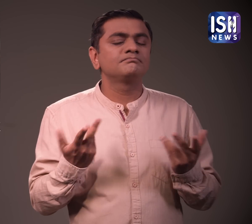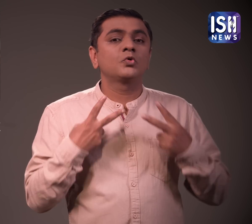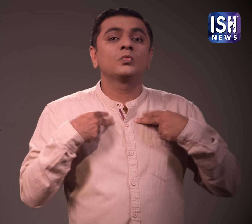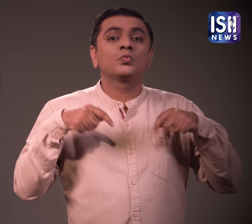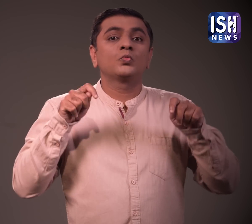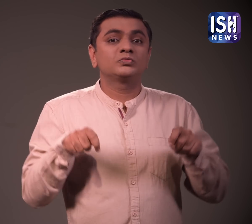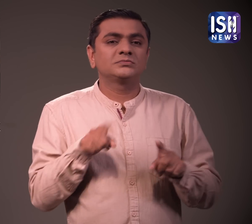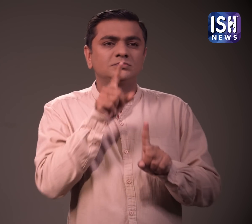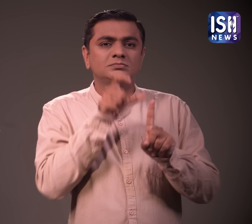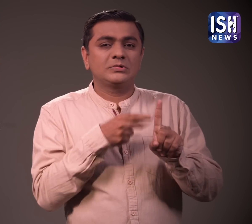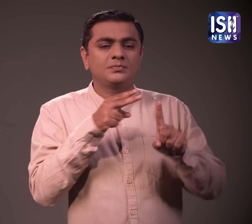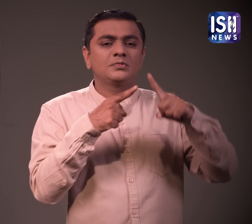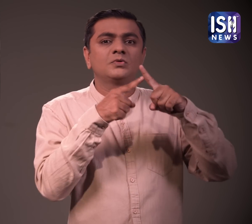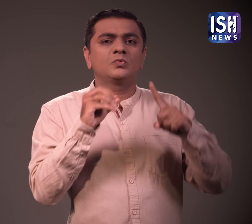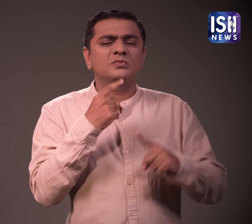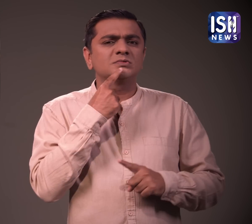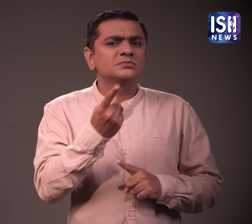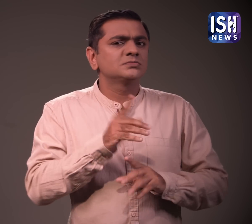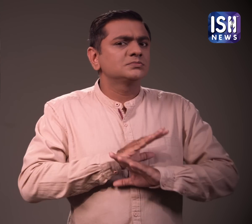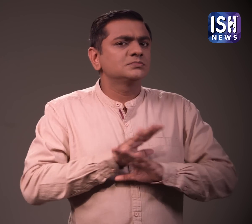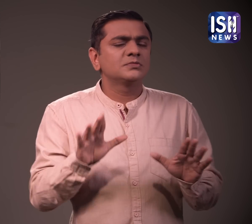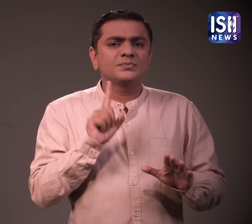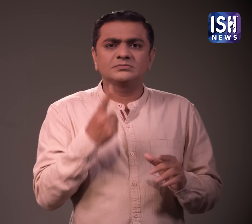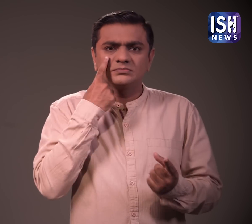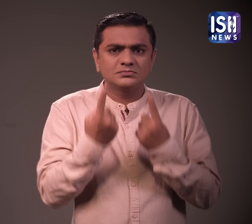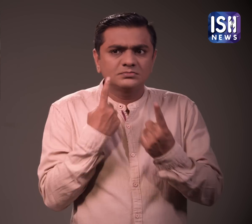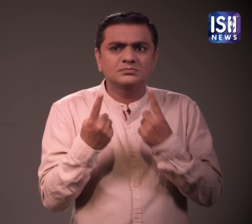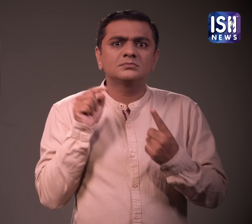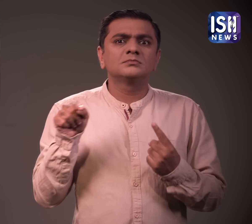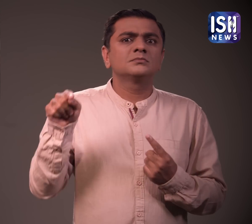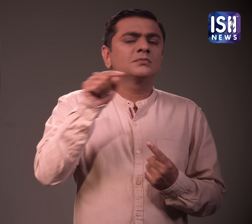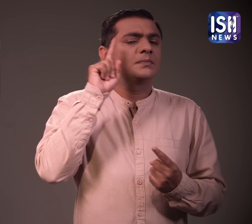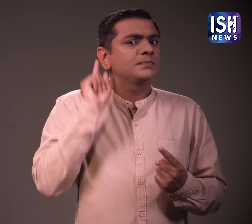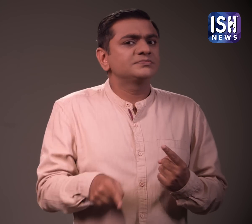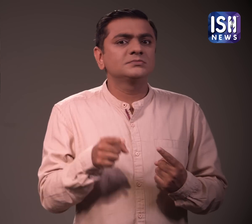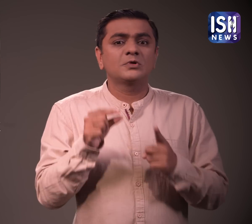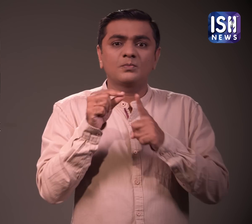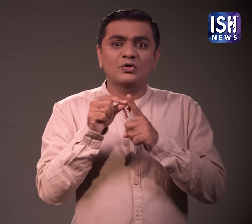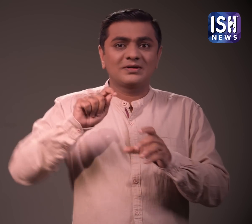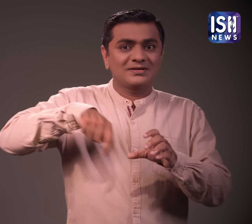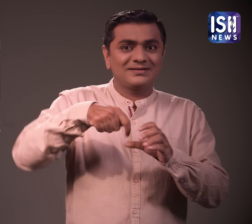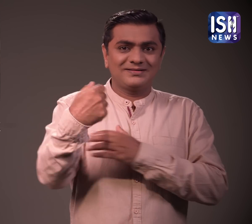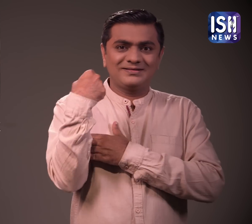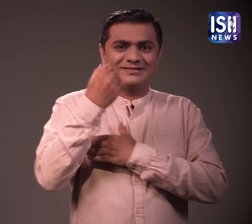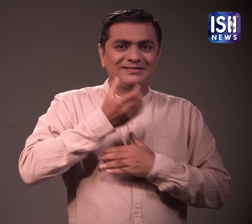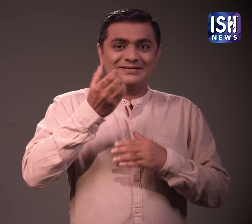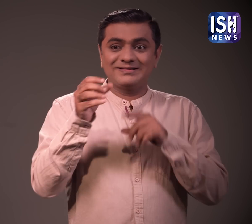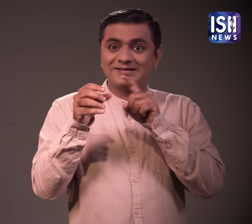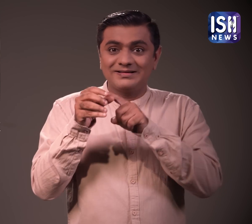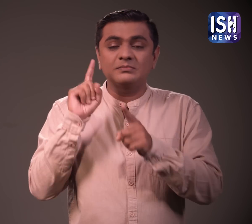कारवाई के दौरान, कोरोनर टॉम ओस्बॉन ने कहा की हाला की OTC दुरलब है उन्होंने अधिकारियों